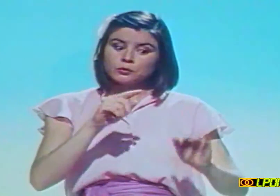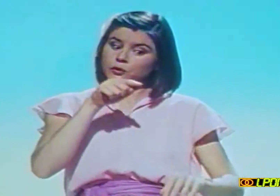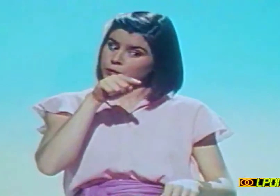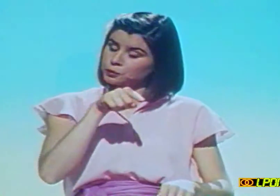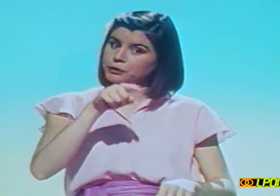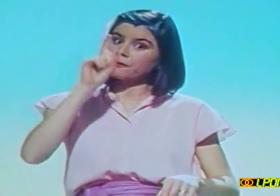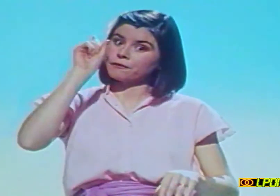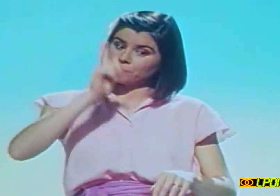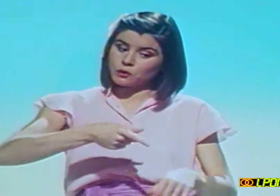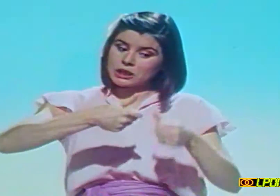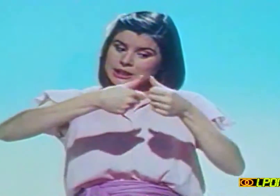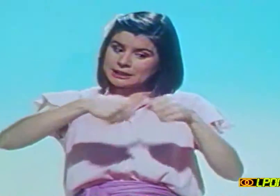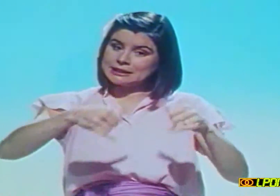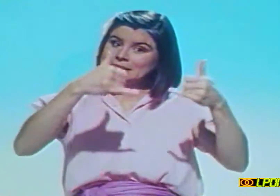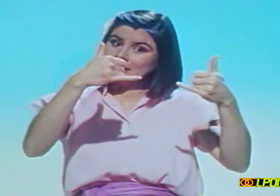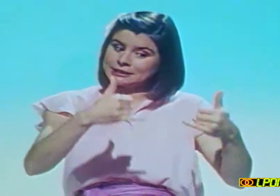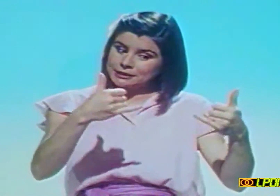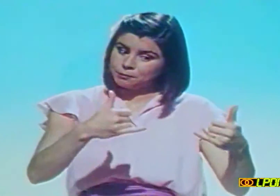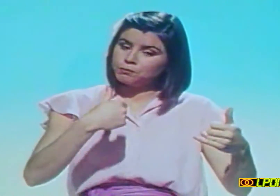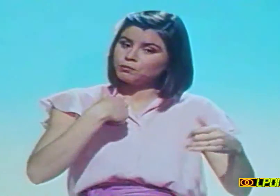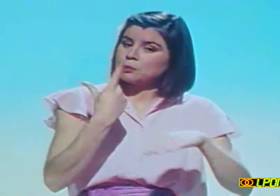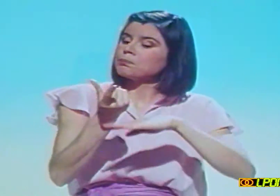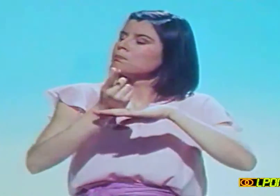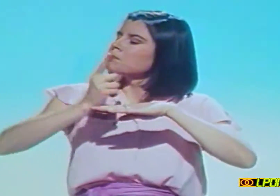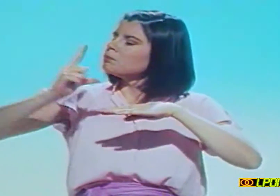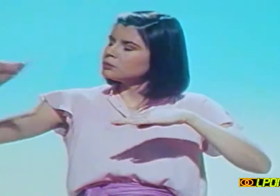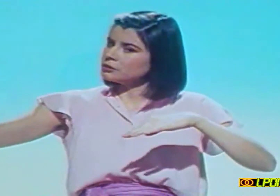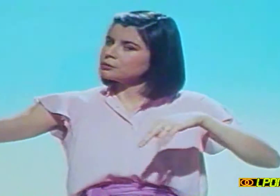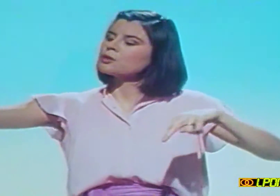Il devait rester là jusqu'à ce que sa maman revienne.